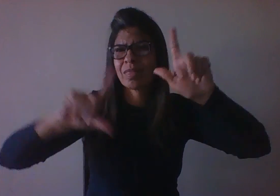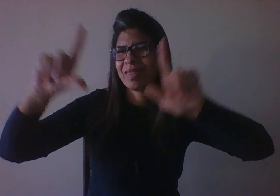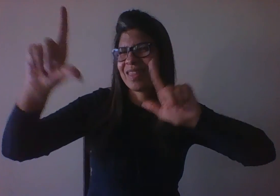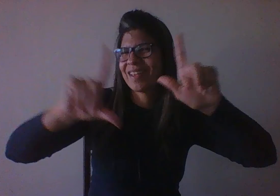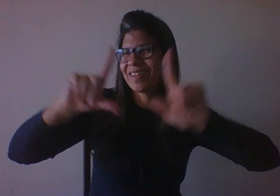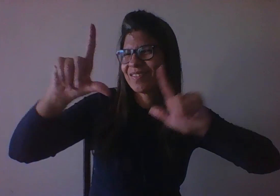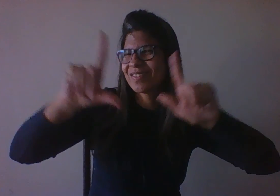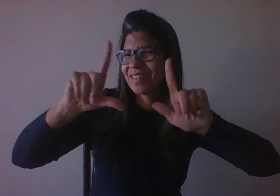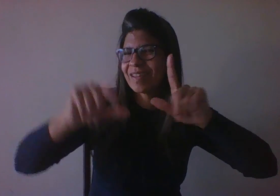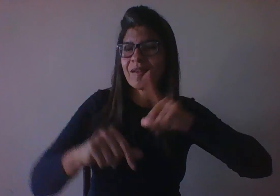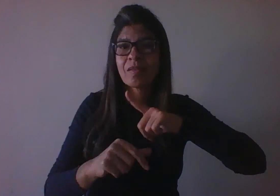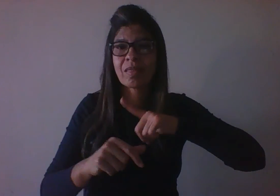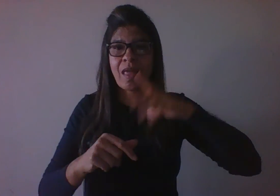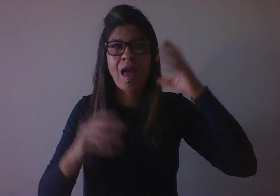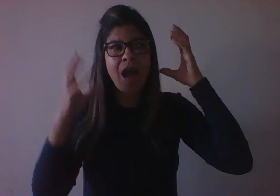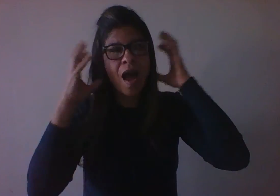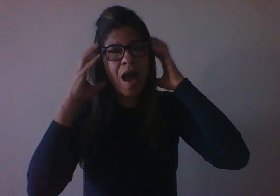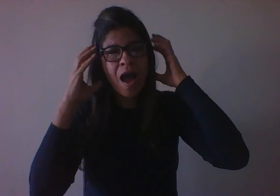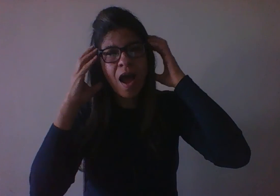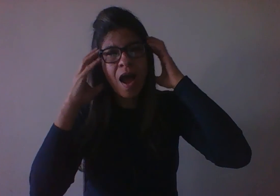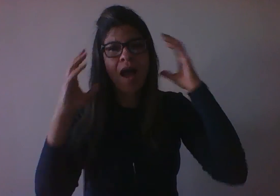Facebook, com os videozinhos no YouTube,